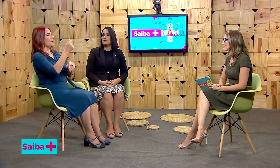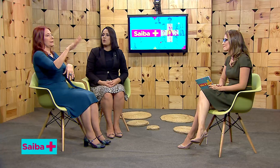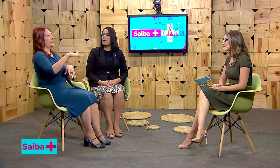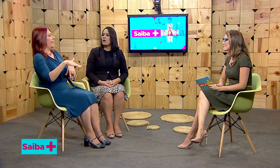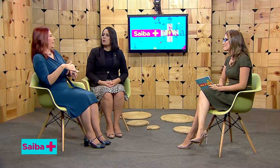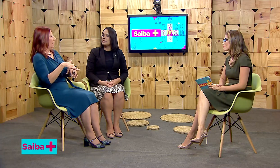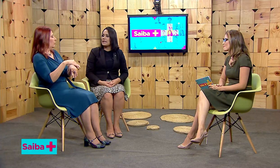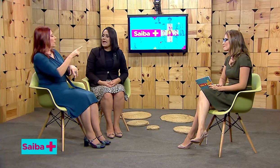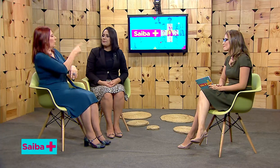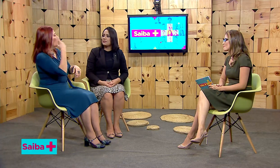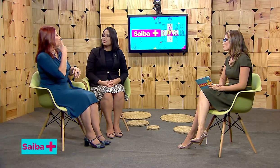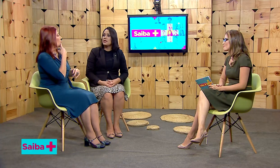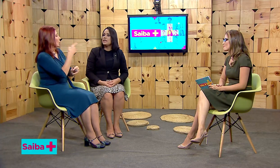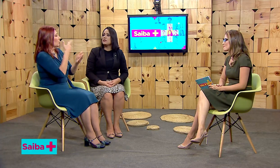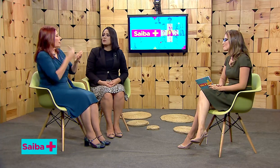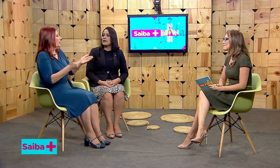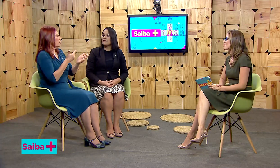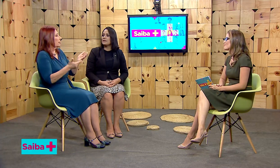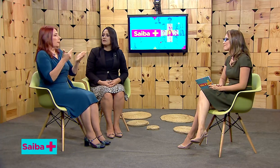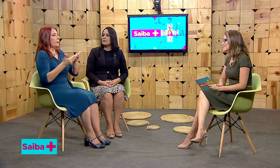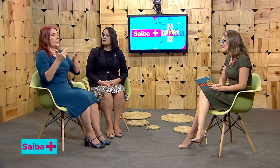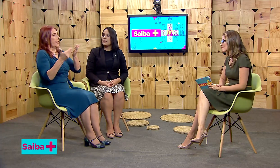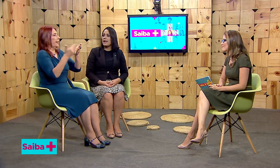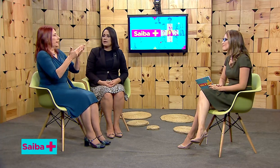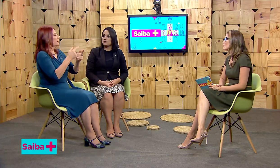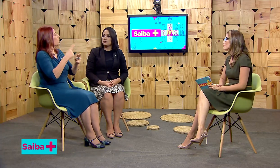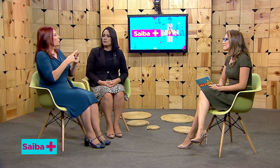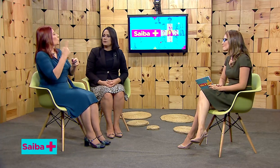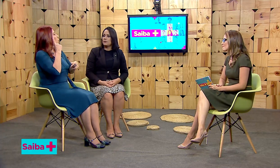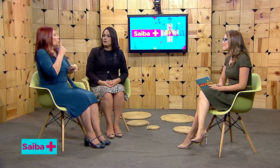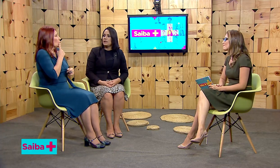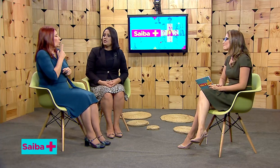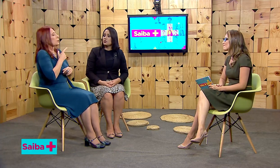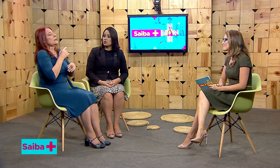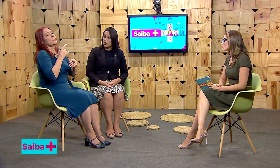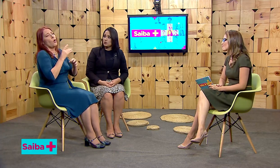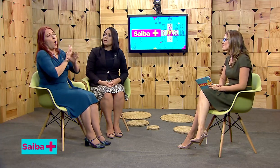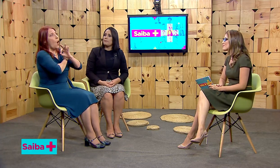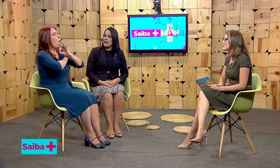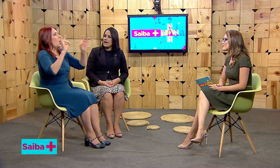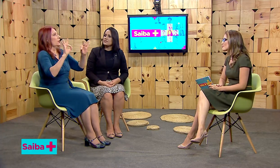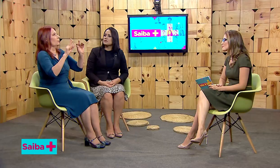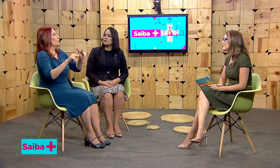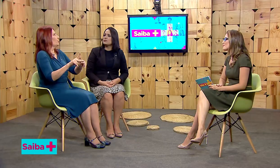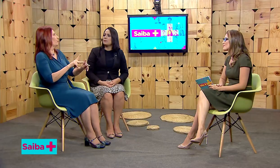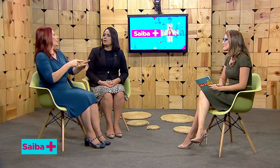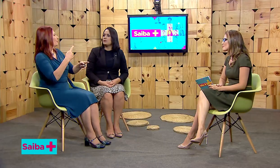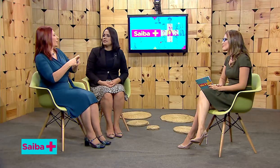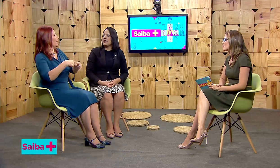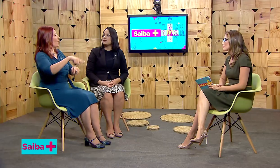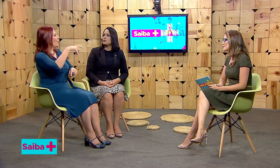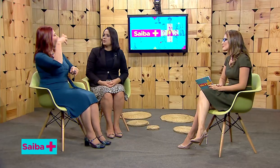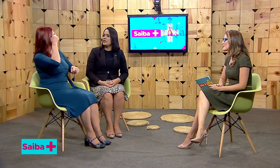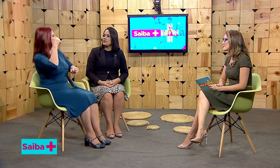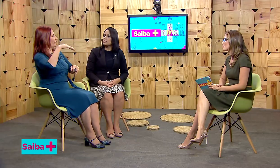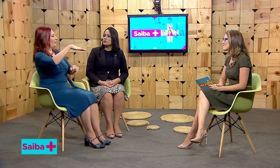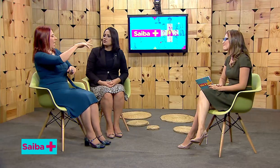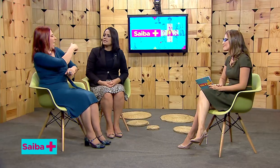preocupar com o intérprete, e isso acaba ficando mais barato. E o surdo, ele perde as suas oportunidades por isso. Nós